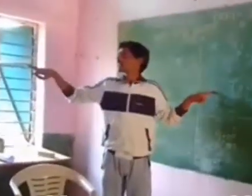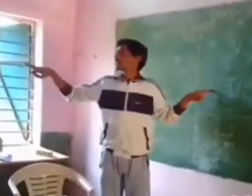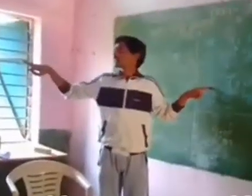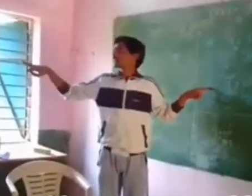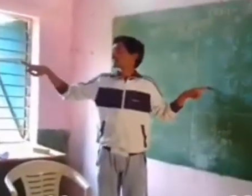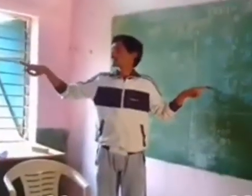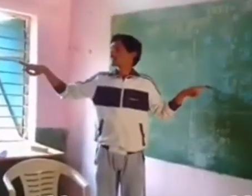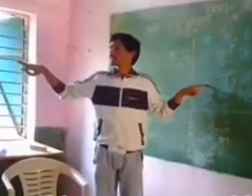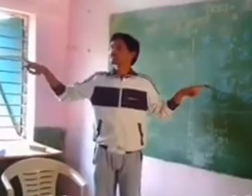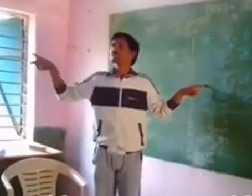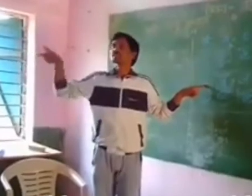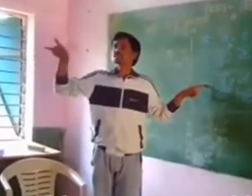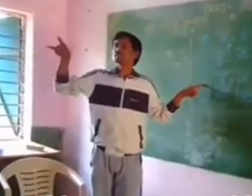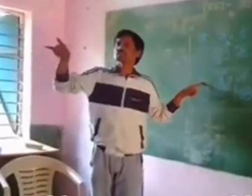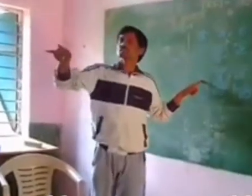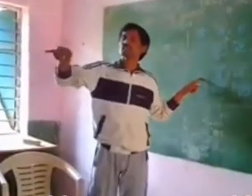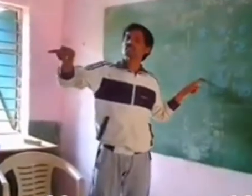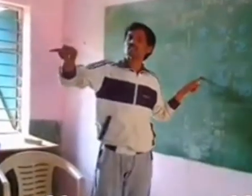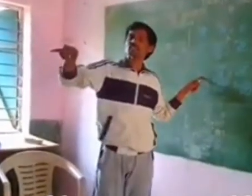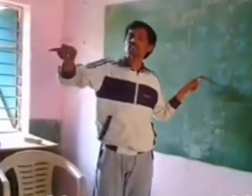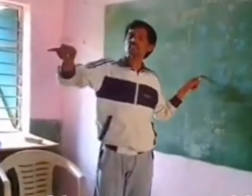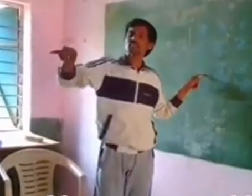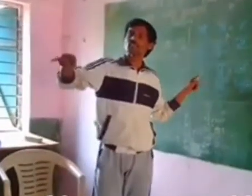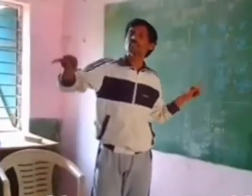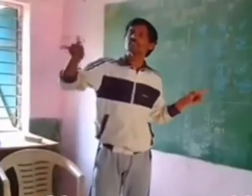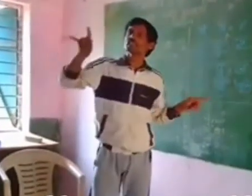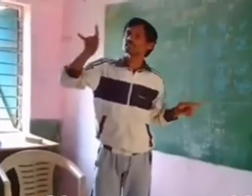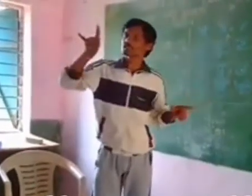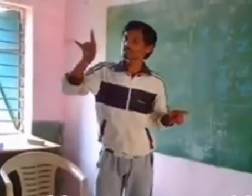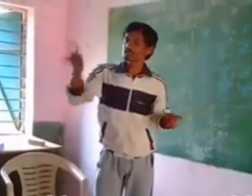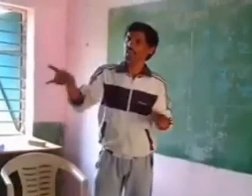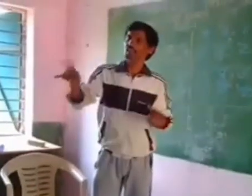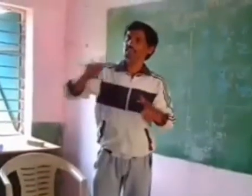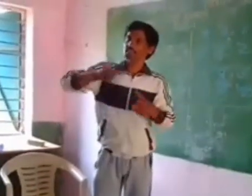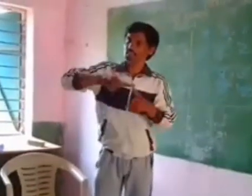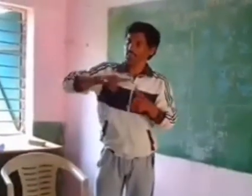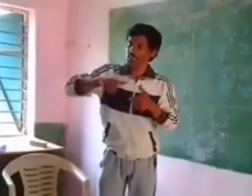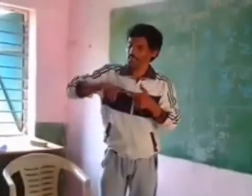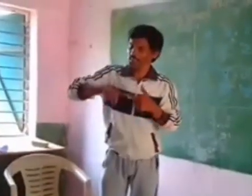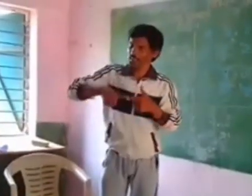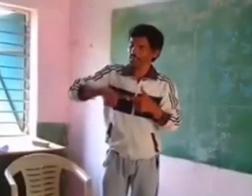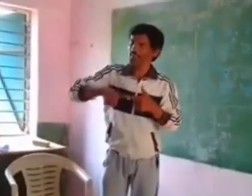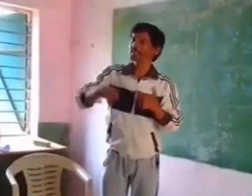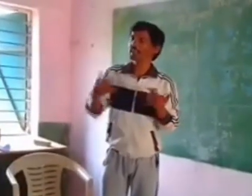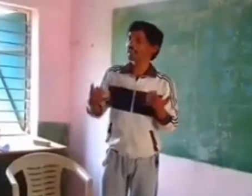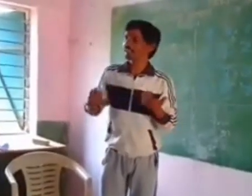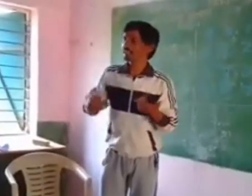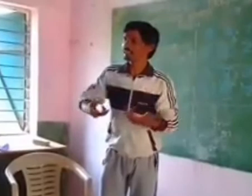चा से क्या है